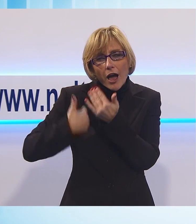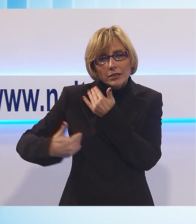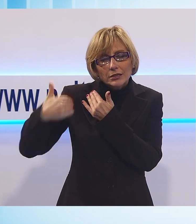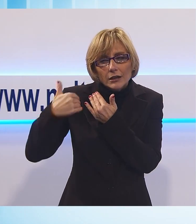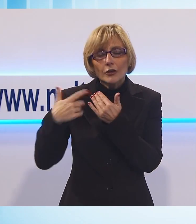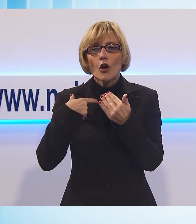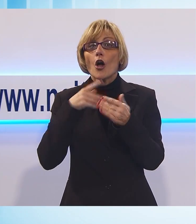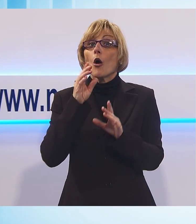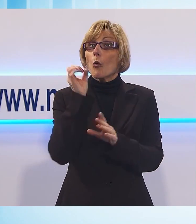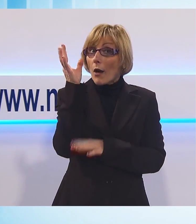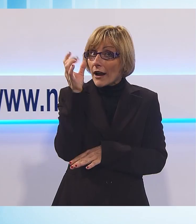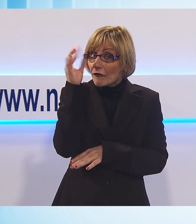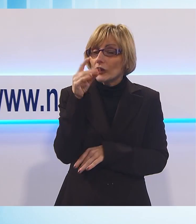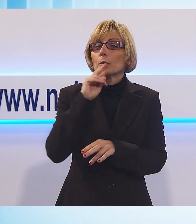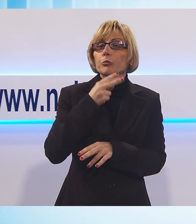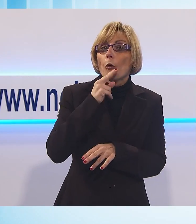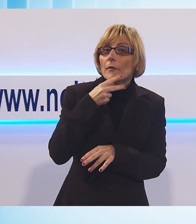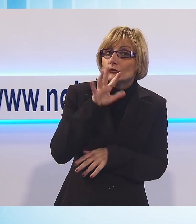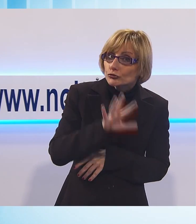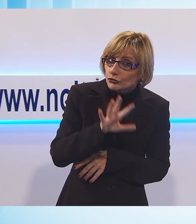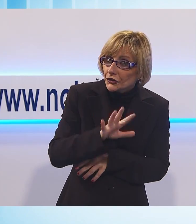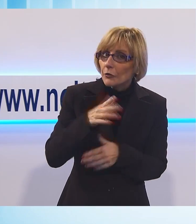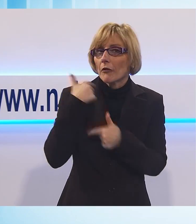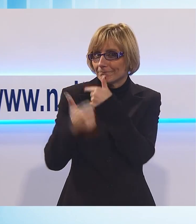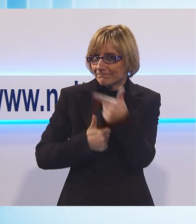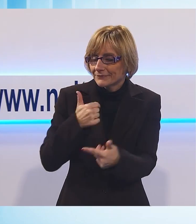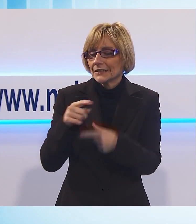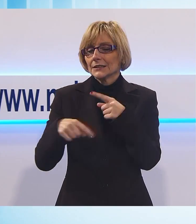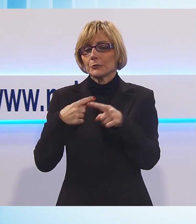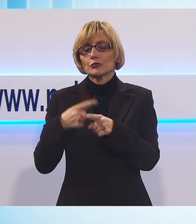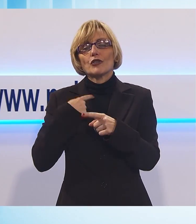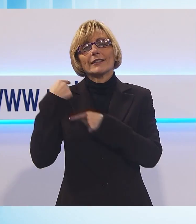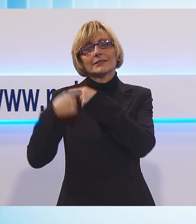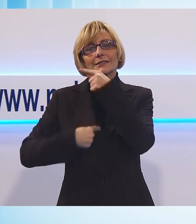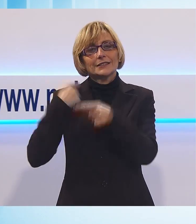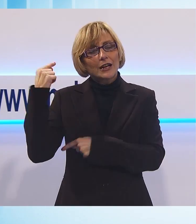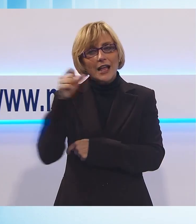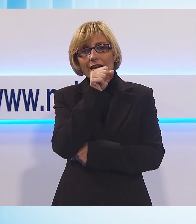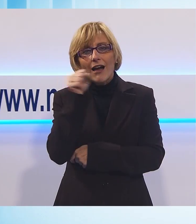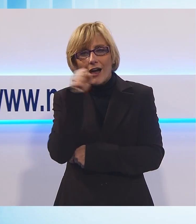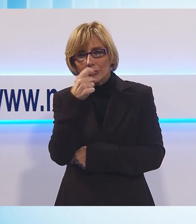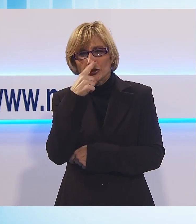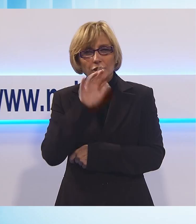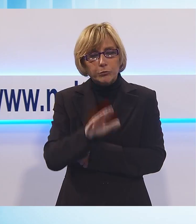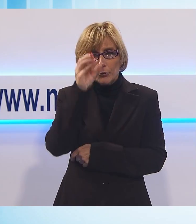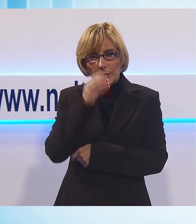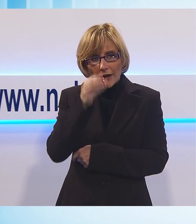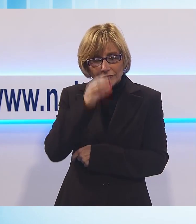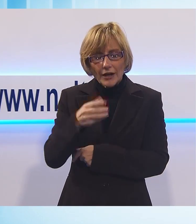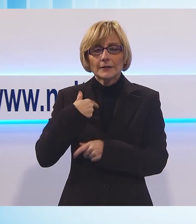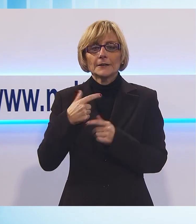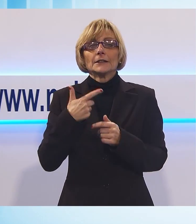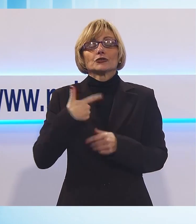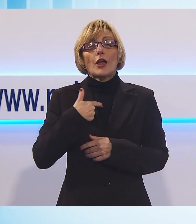addirittura nel pomeriggio dell'Epifania. Poi c'è l'altro aspetto della tradizione il canto di Questua. Gruppi di cantori guidati sempre dalla